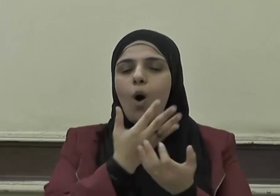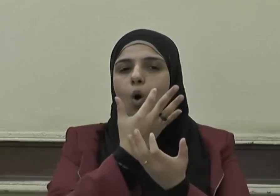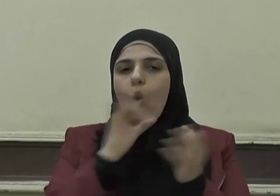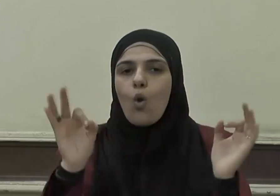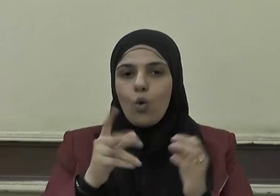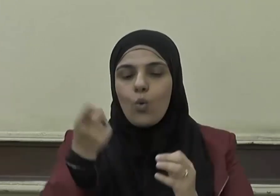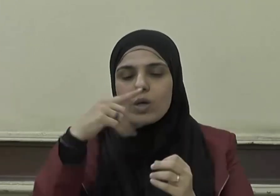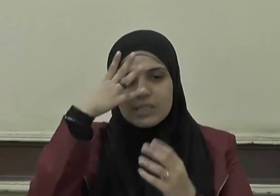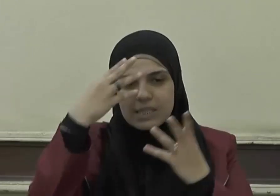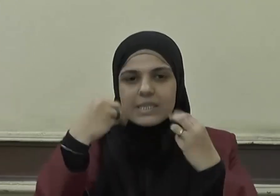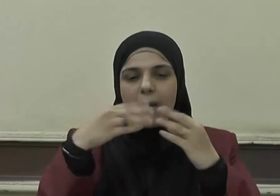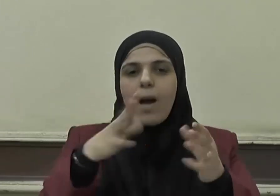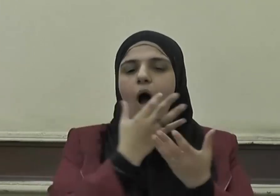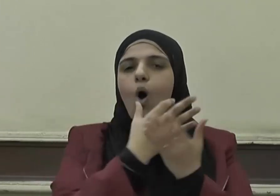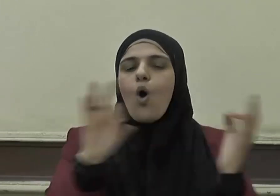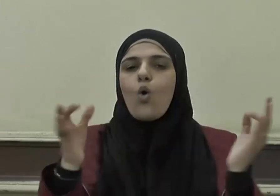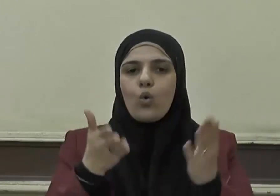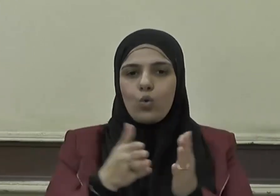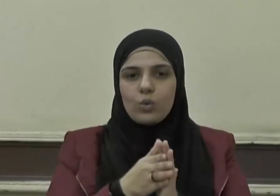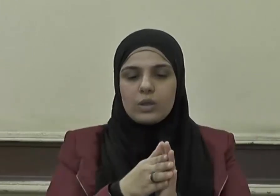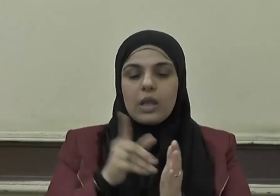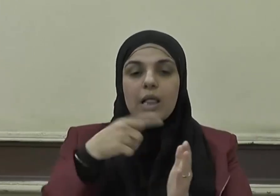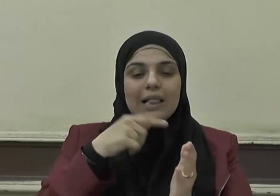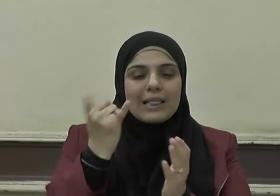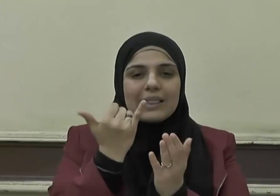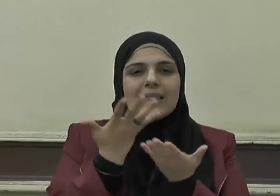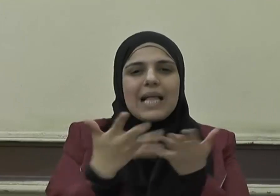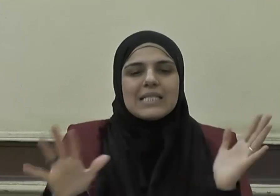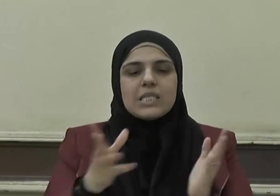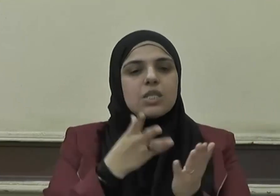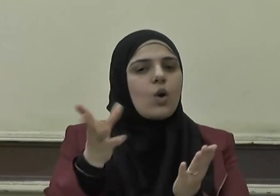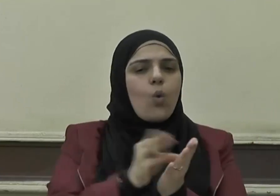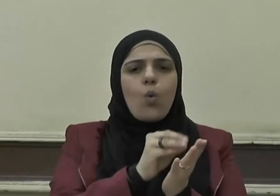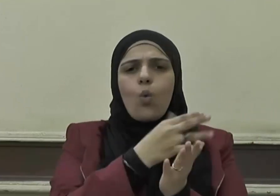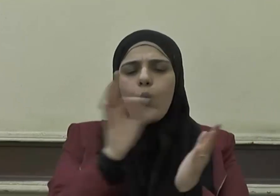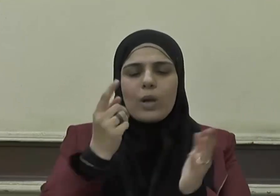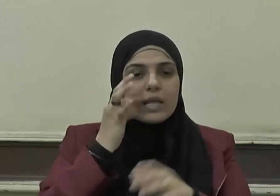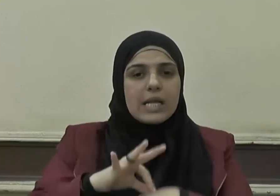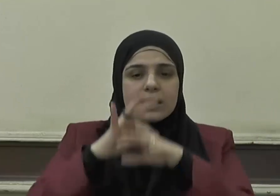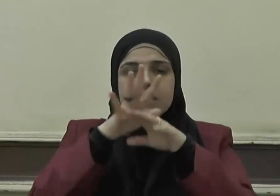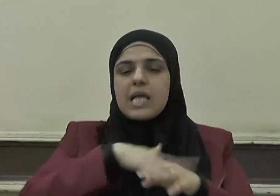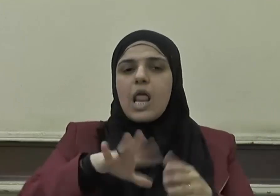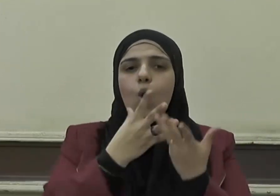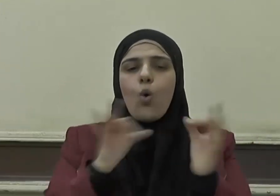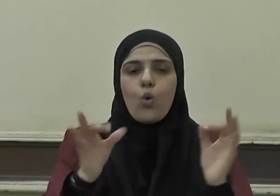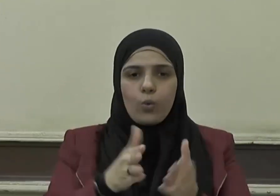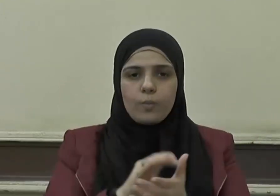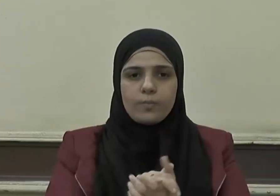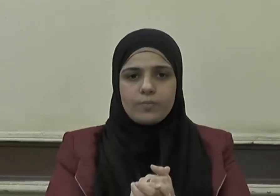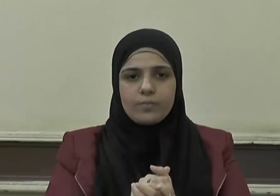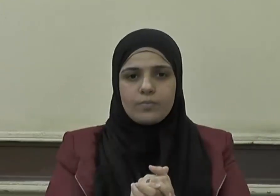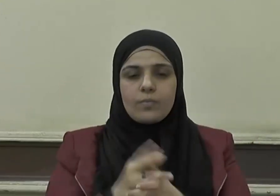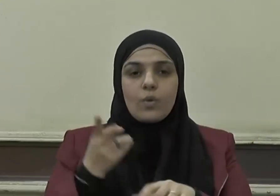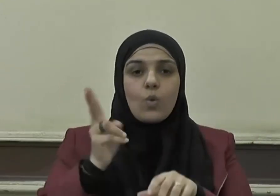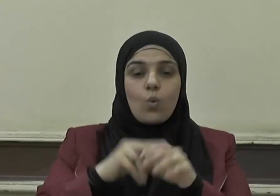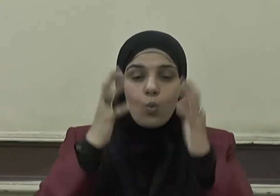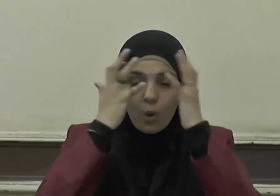سماحة كله تيسير كله إنسانية كله وأهل العلم